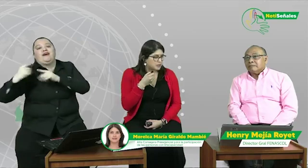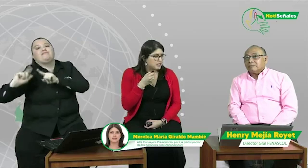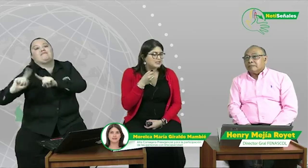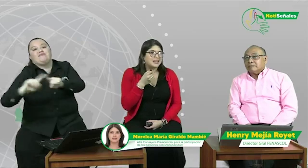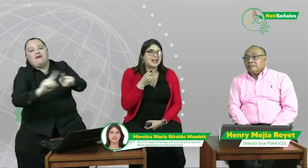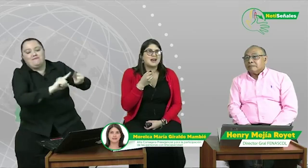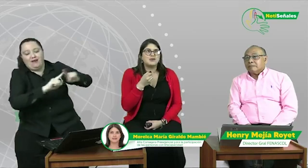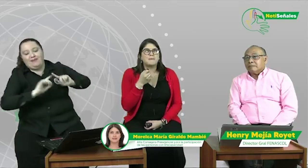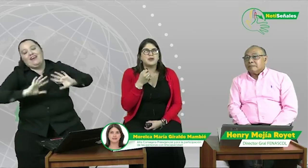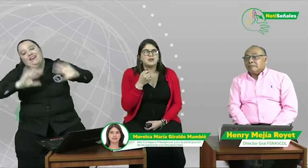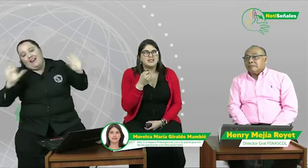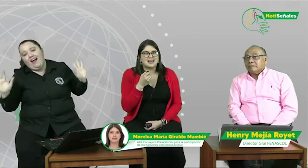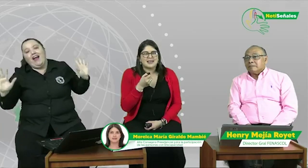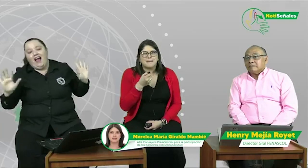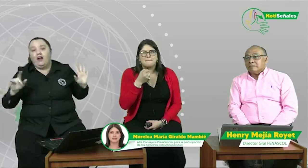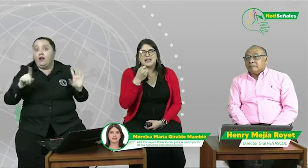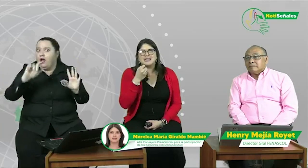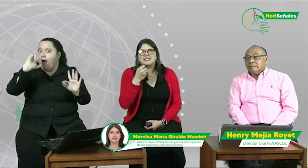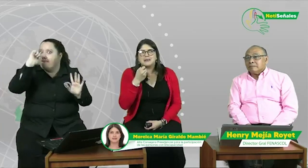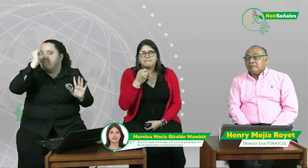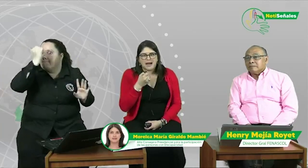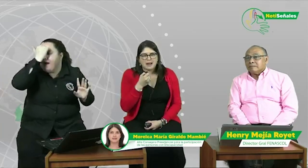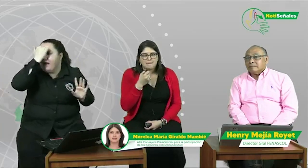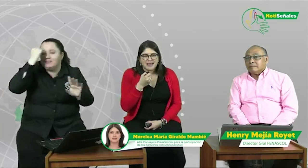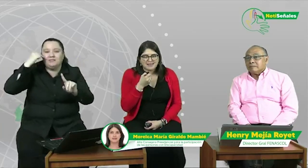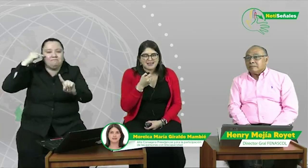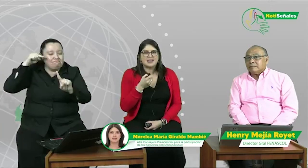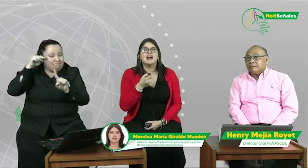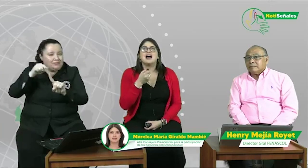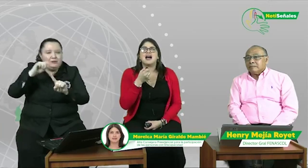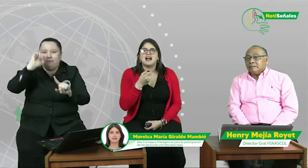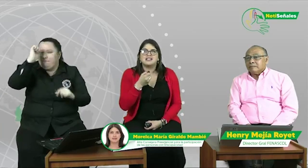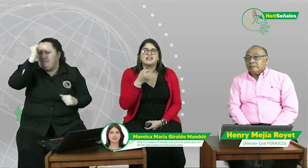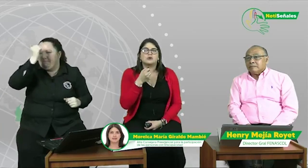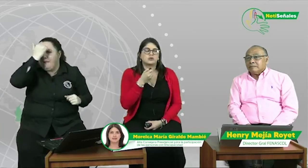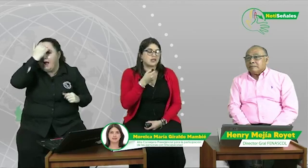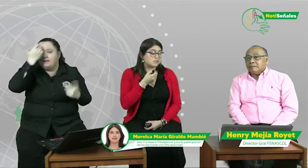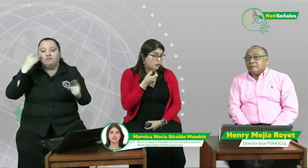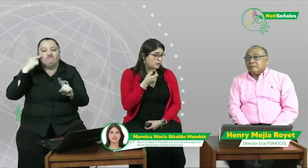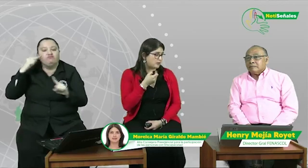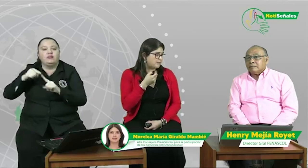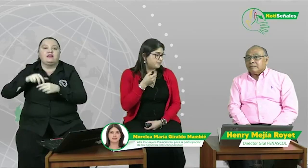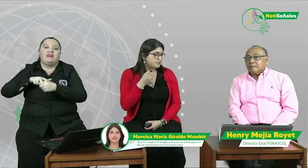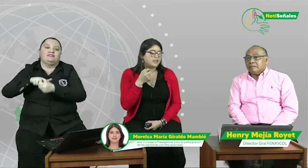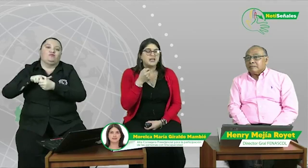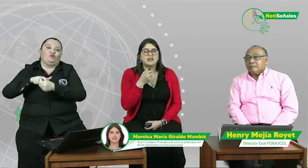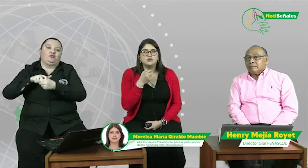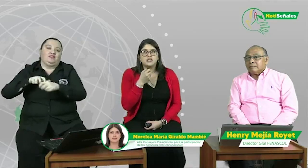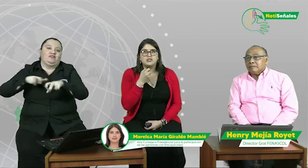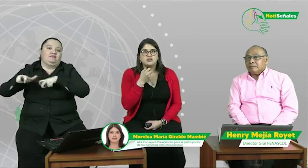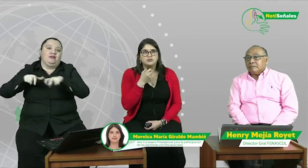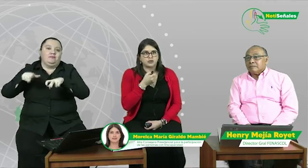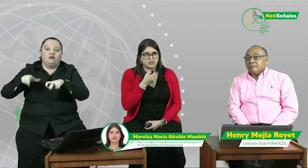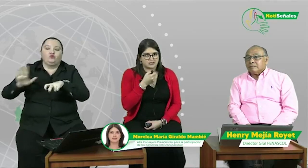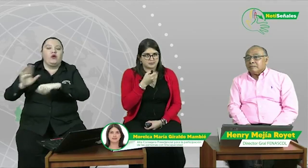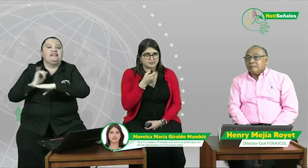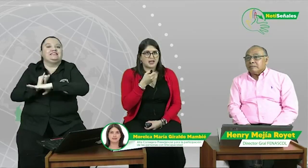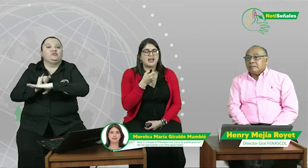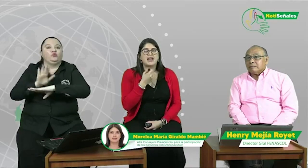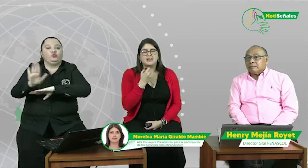se le ha dado una prioridad principalmente al sector transporte y a sus instituciones, a sus